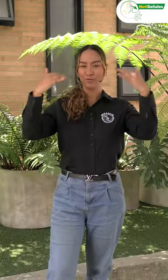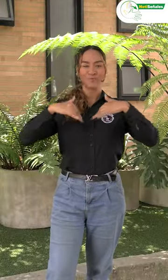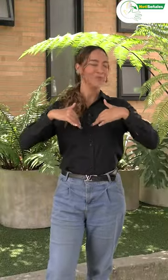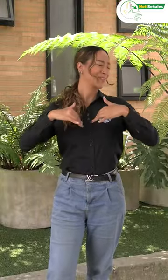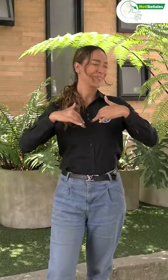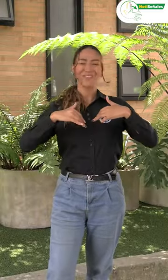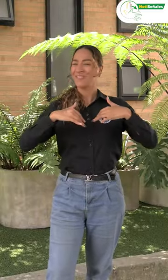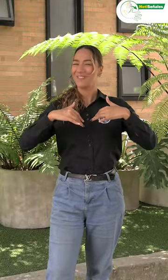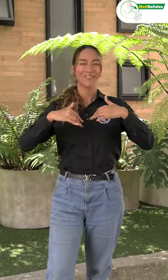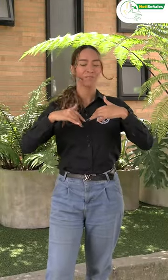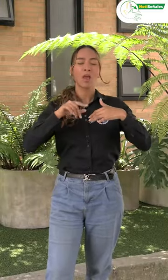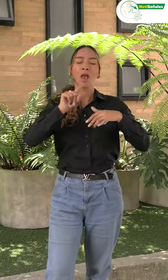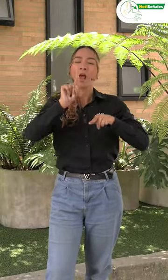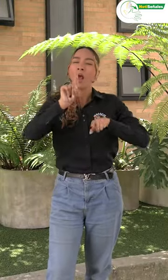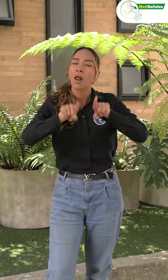asistieron 16.